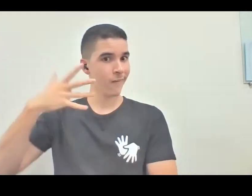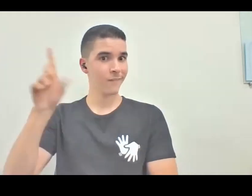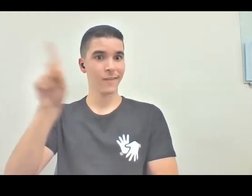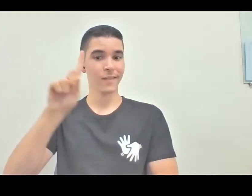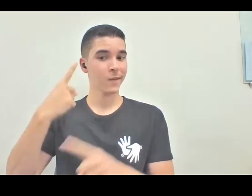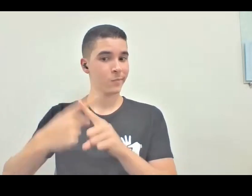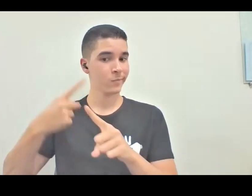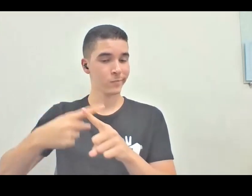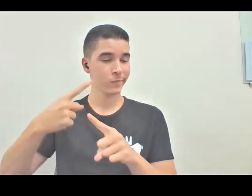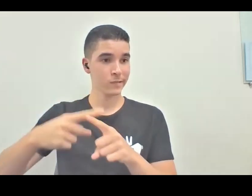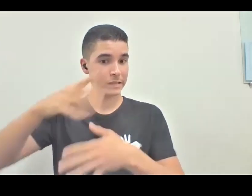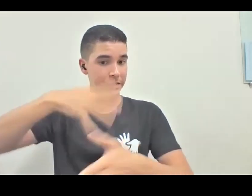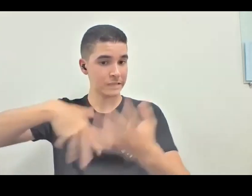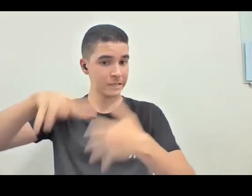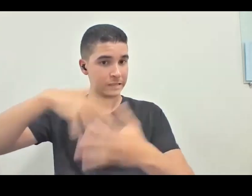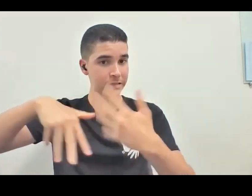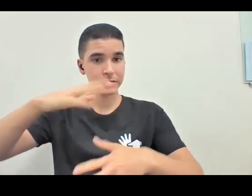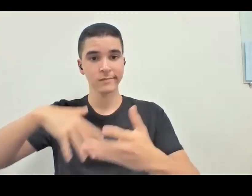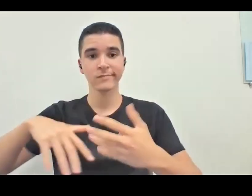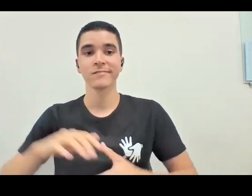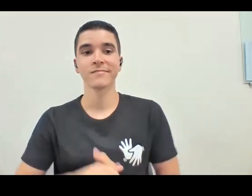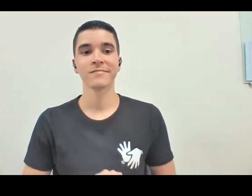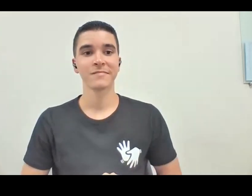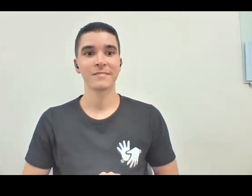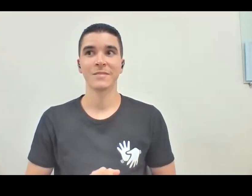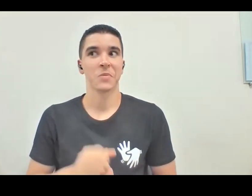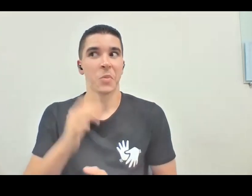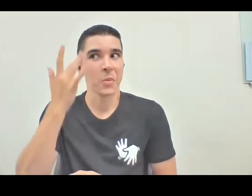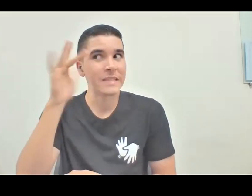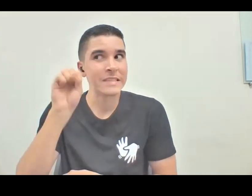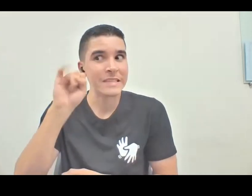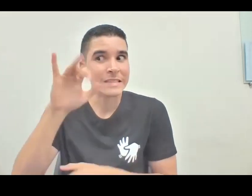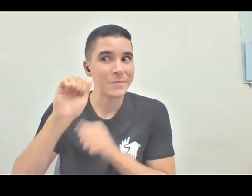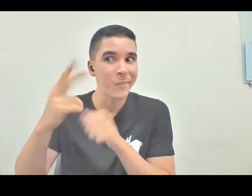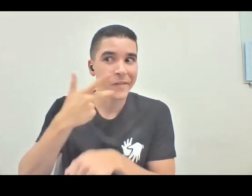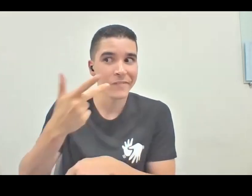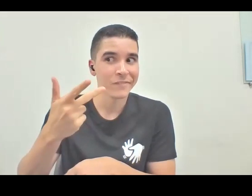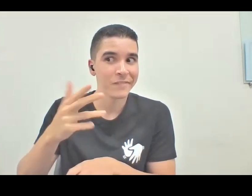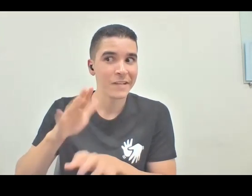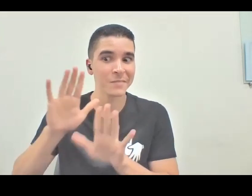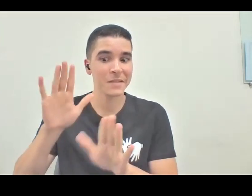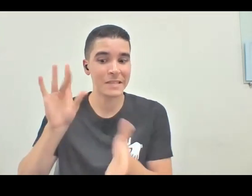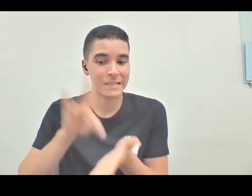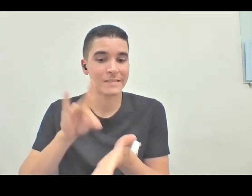bagunça realmente. Não sei nem se pode dizer isso, mas é a realidade.